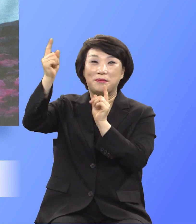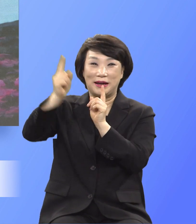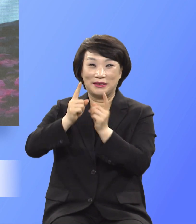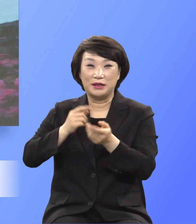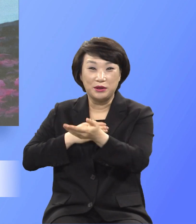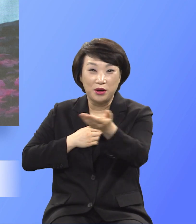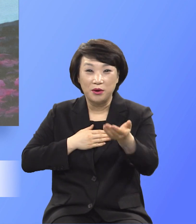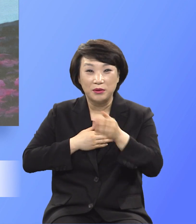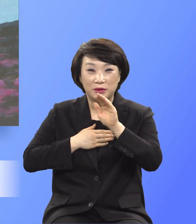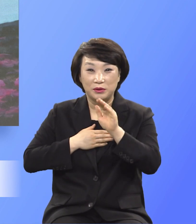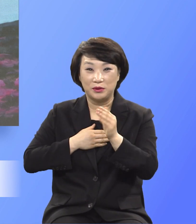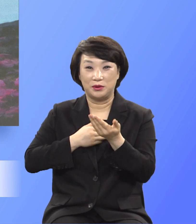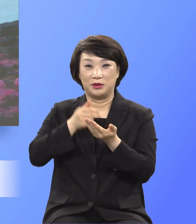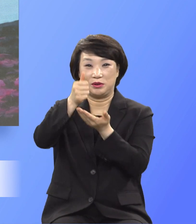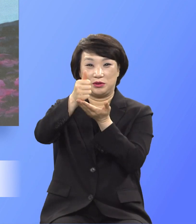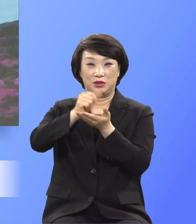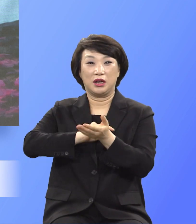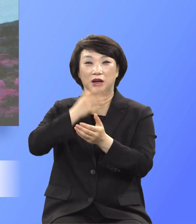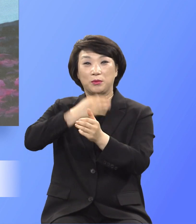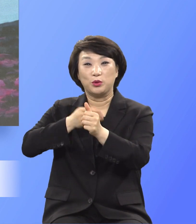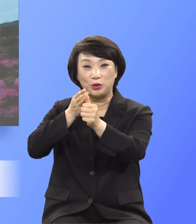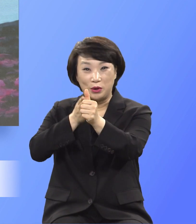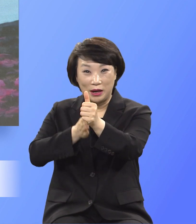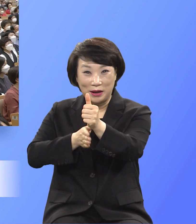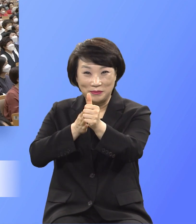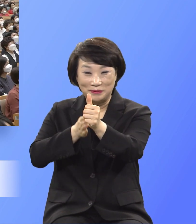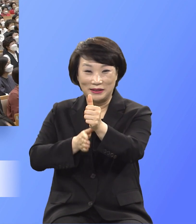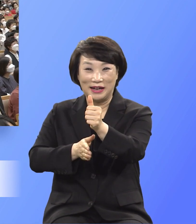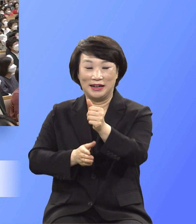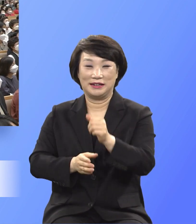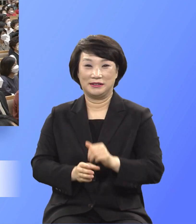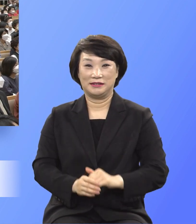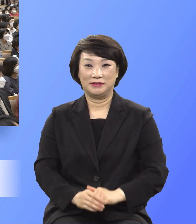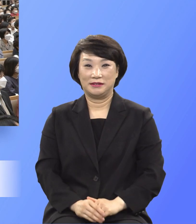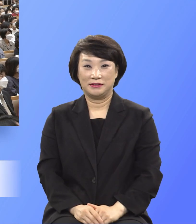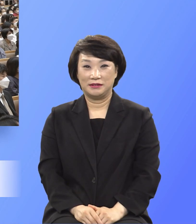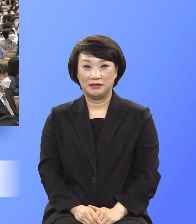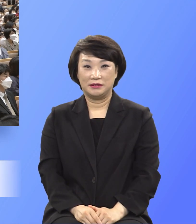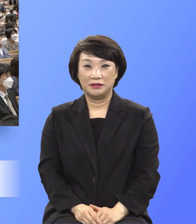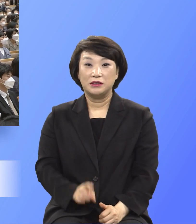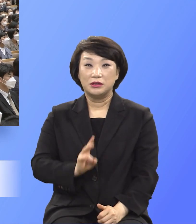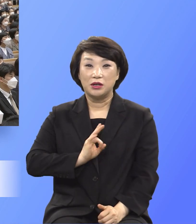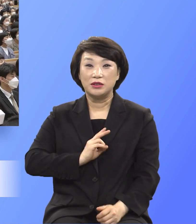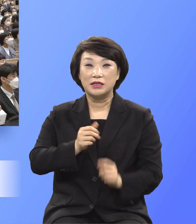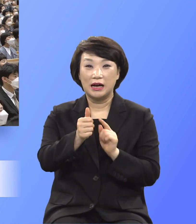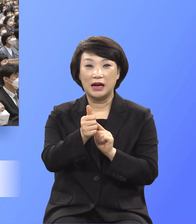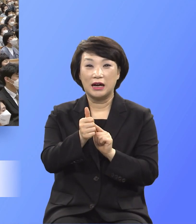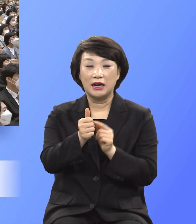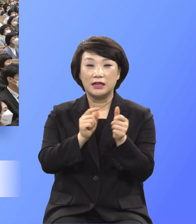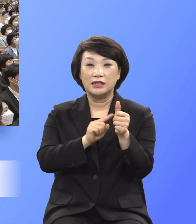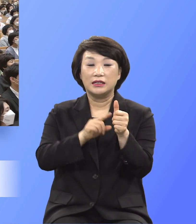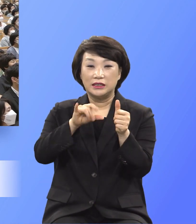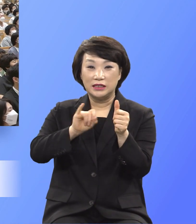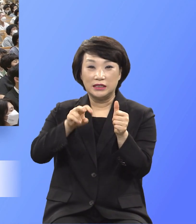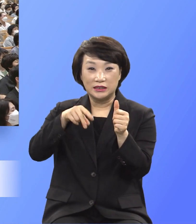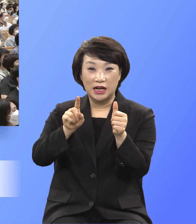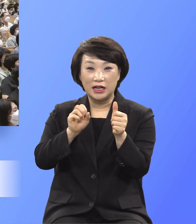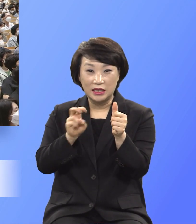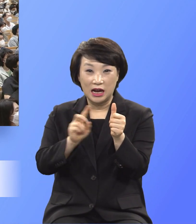주님의 이름으로 추건합니다. 선지자 이사야가 이렇게 예언했답니다.